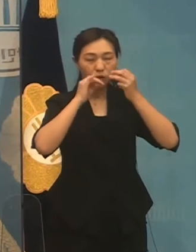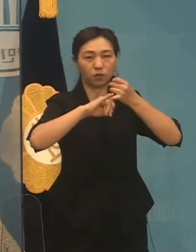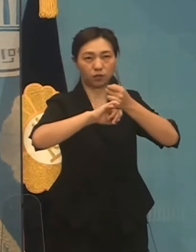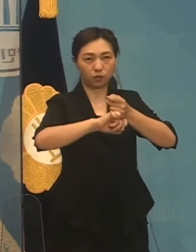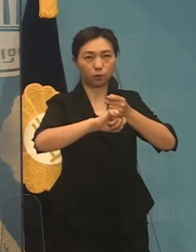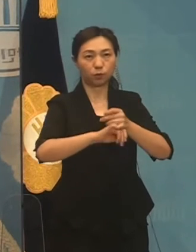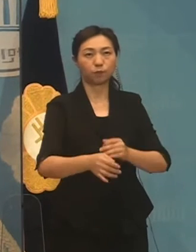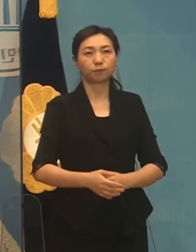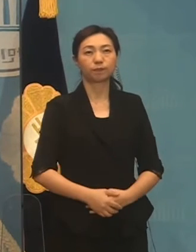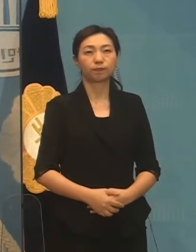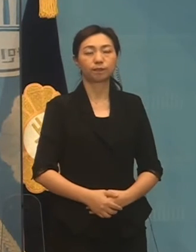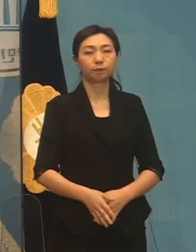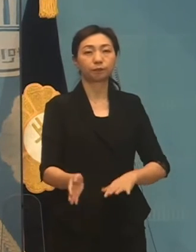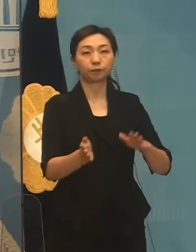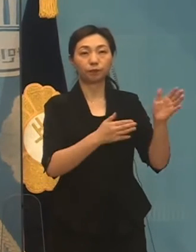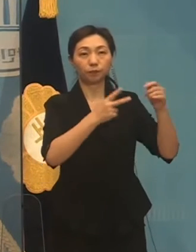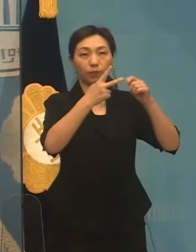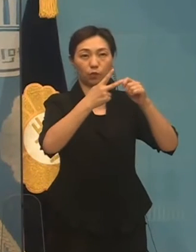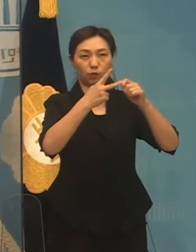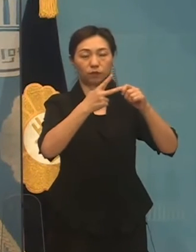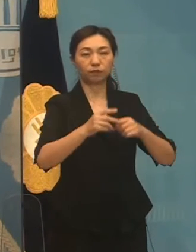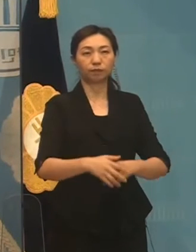두 번째 부탁드리겠습니다.